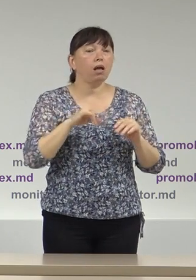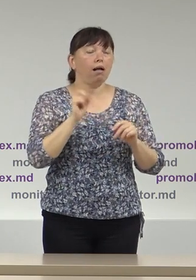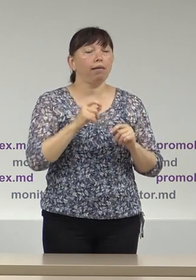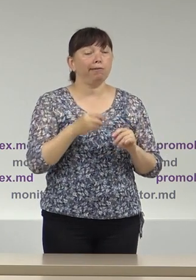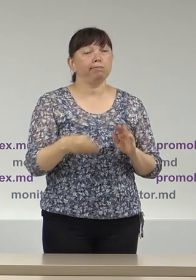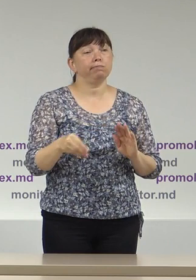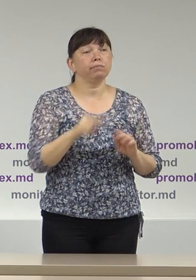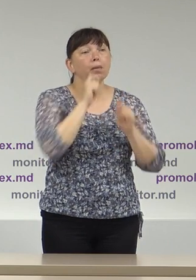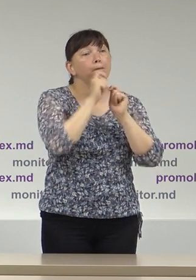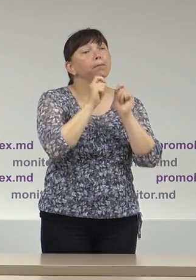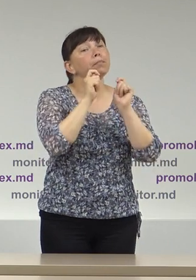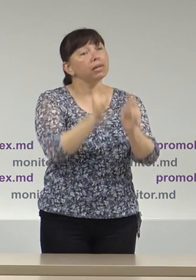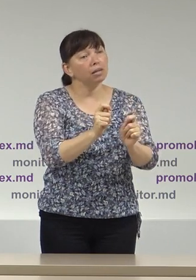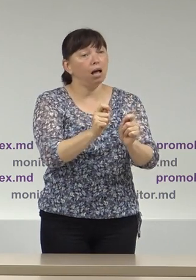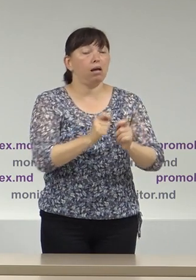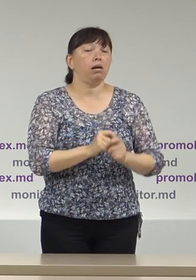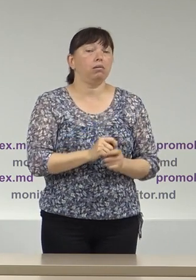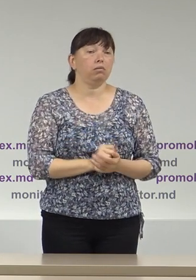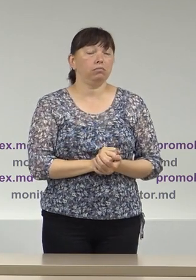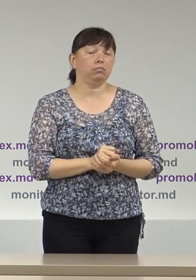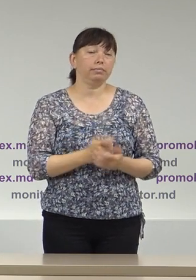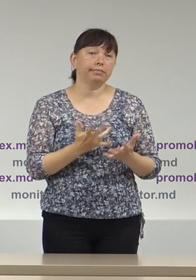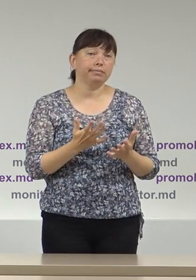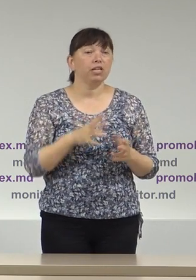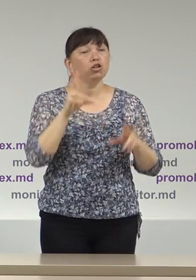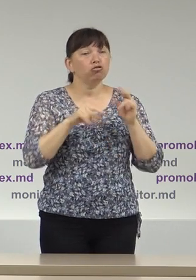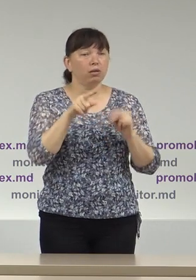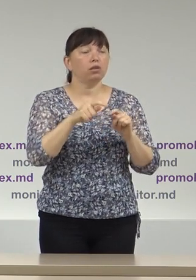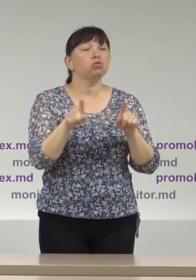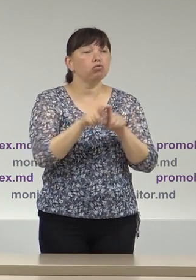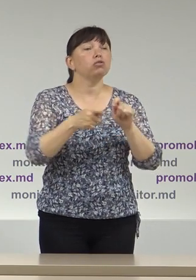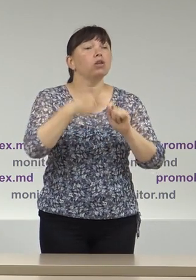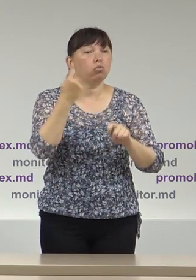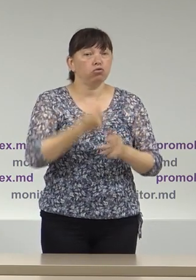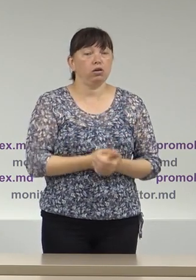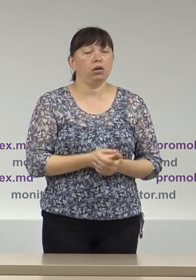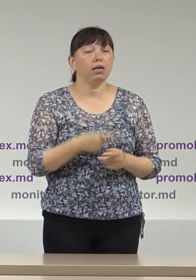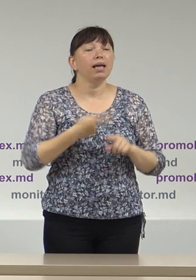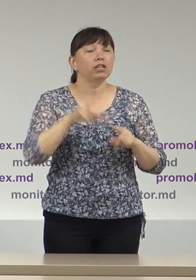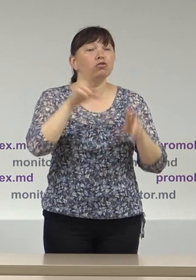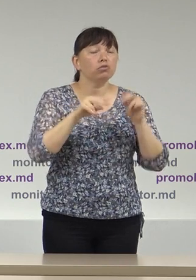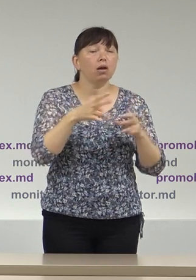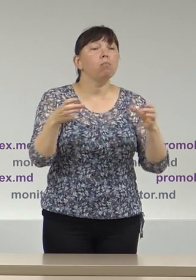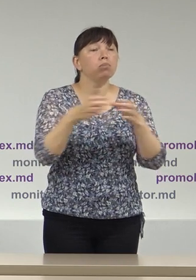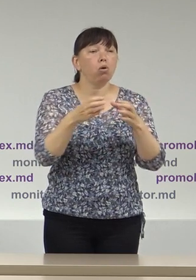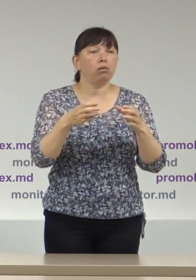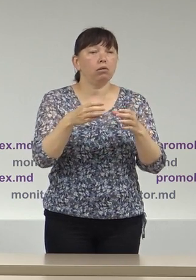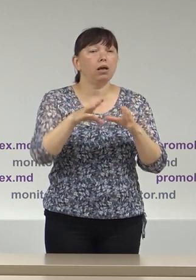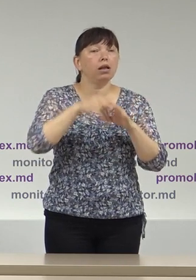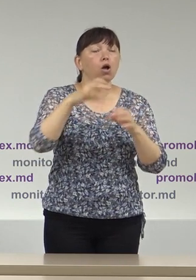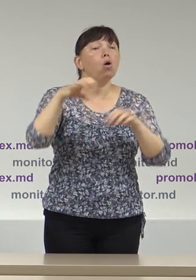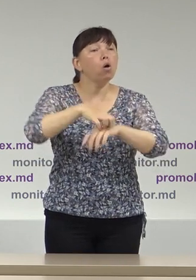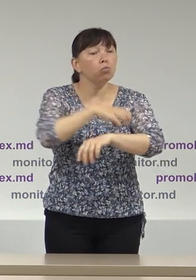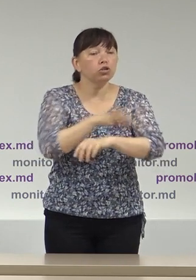cadouri cu potențial impact electoral Este vorba de implicarea candidatului blocului electoral al